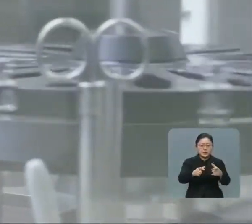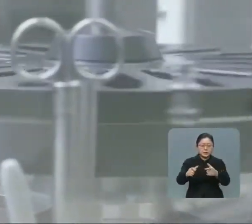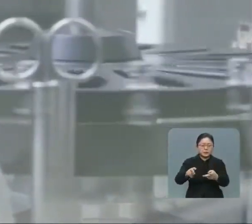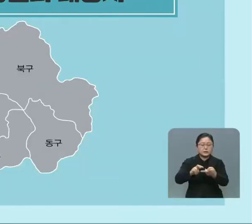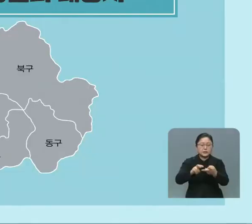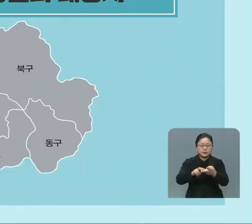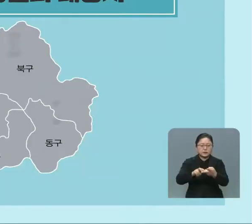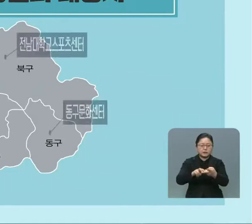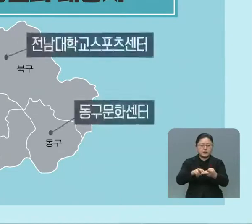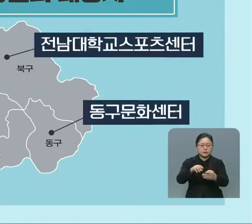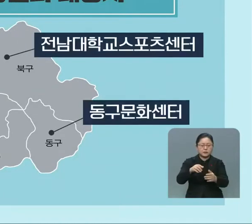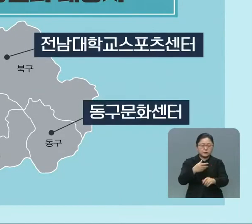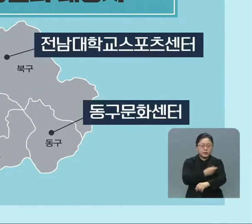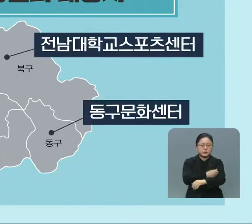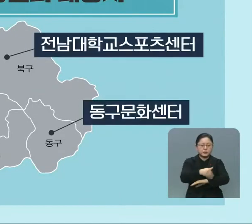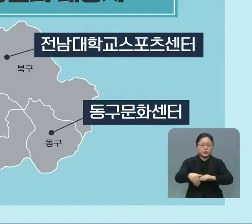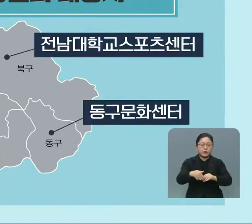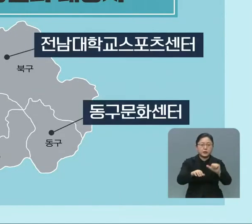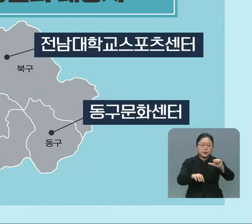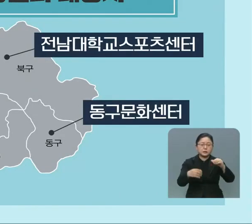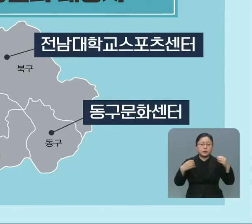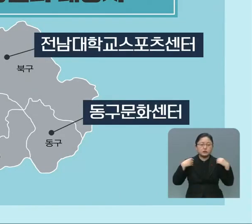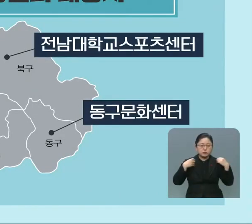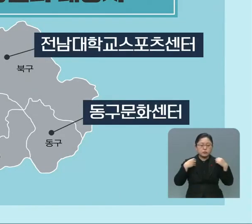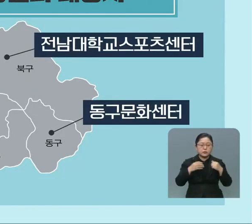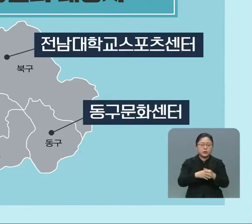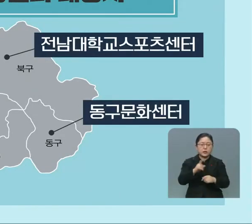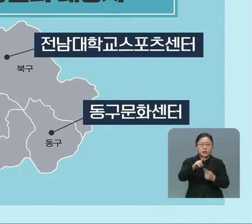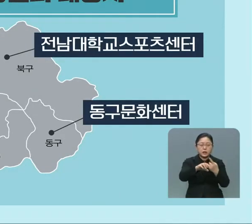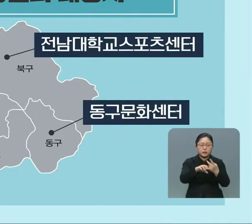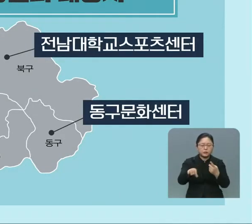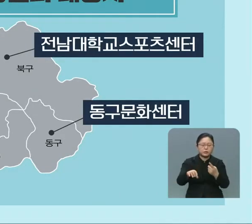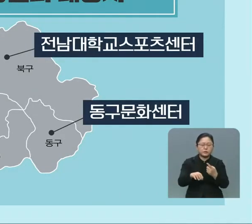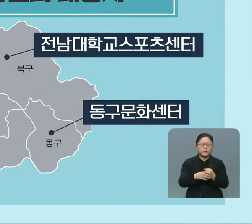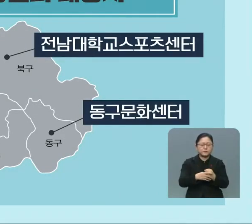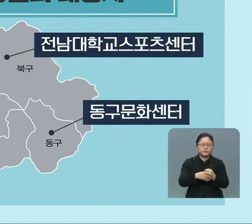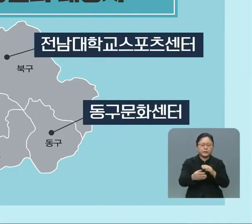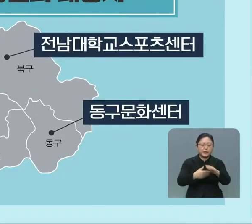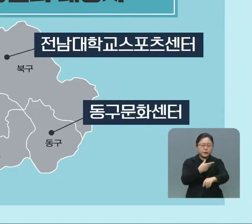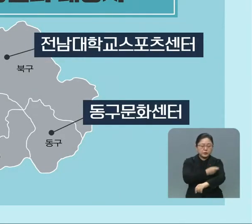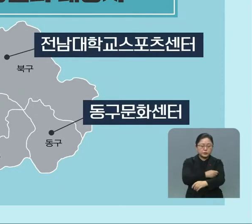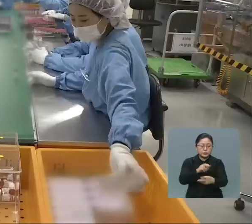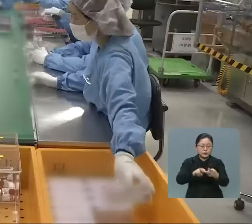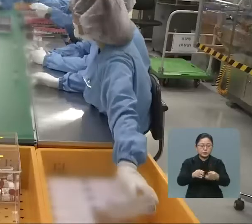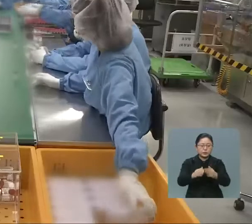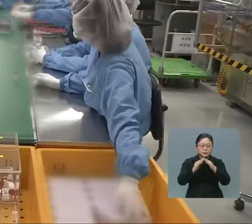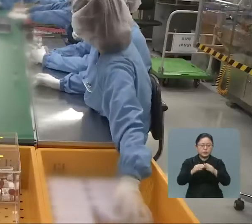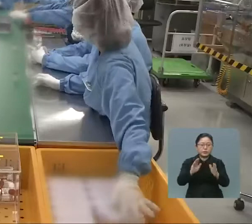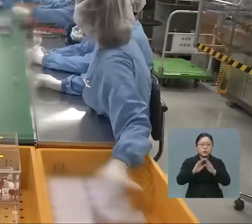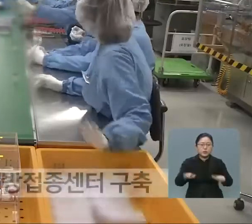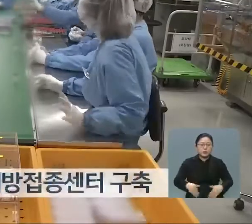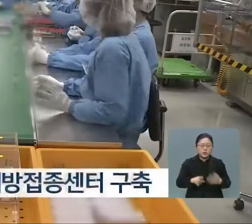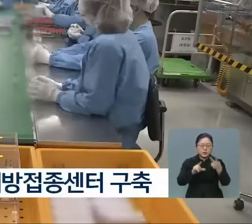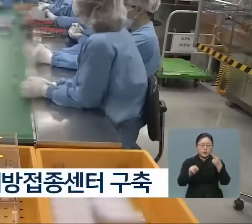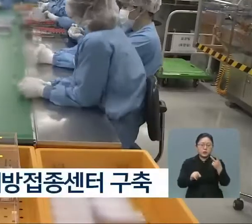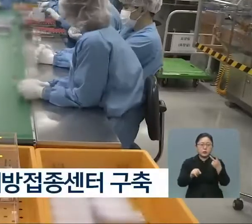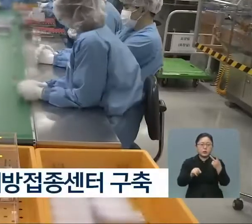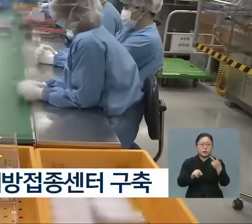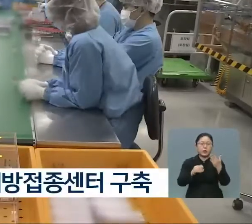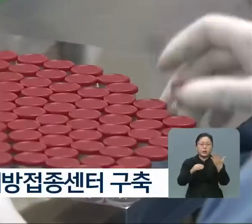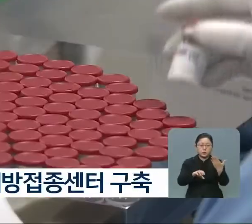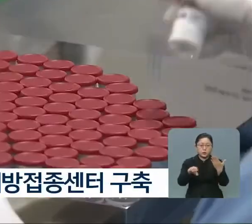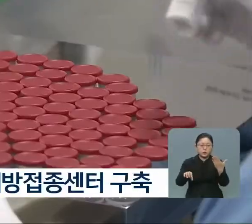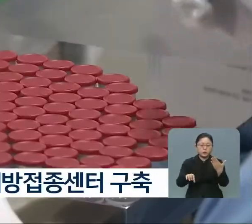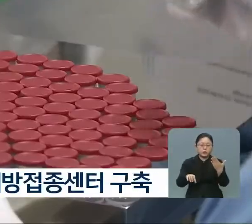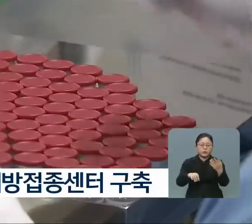이루어집니다. 광주는 5개 자취구별로 한 곳씩 예방접종 센터를 구축기로 했고, 전남은 다음 달 9개 지역을